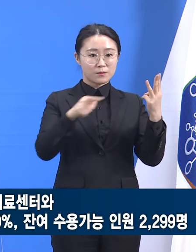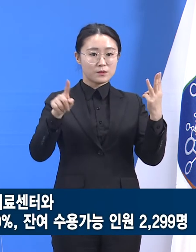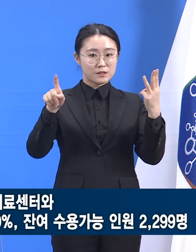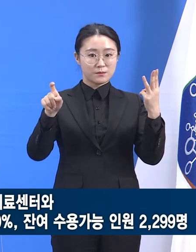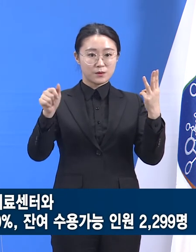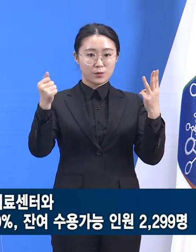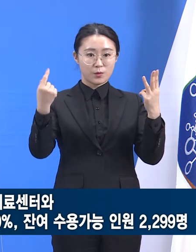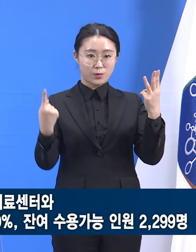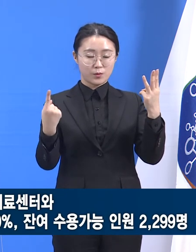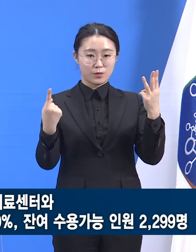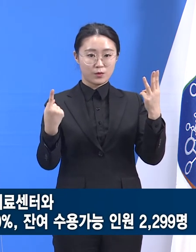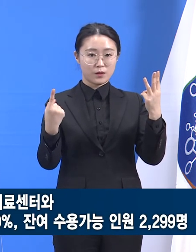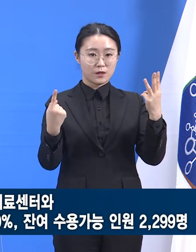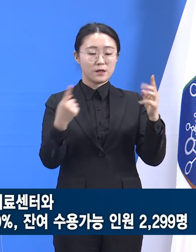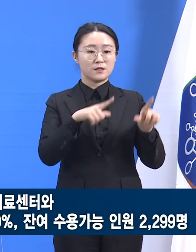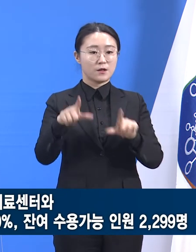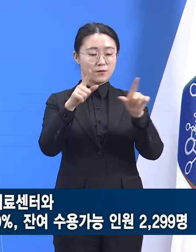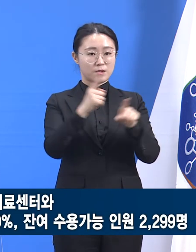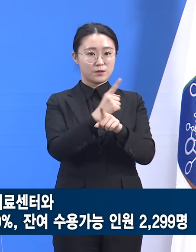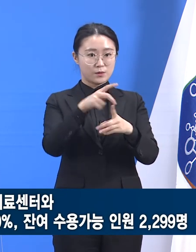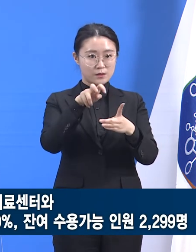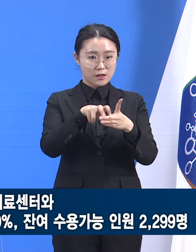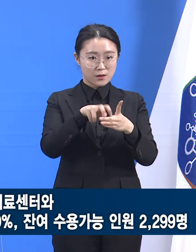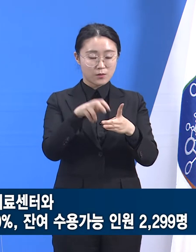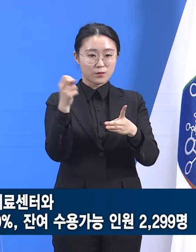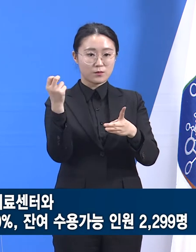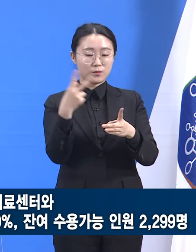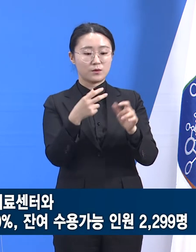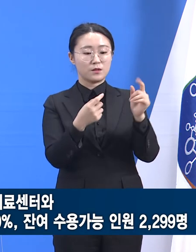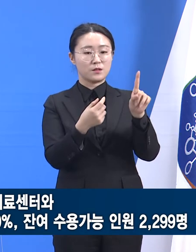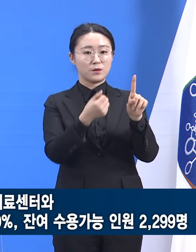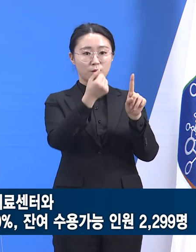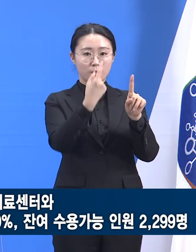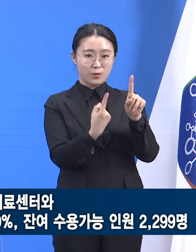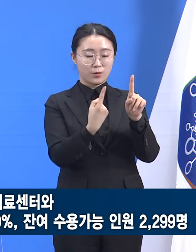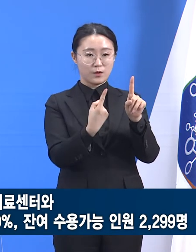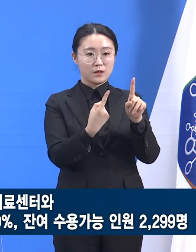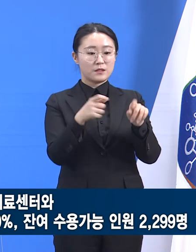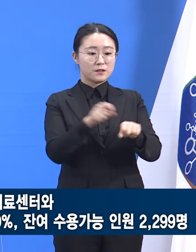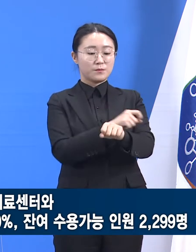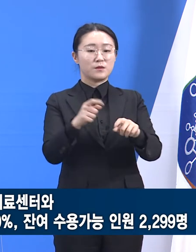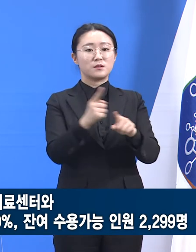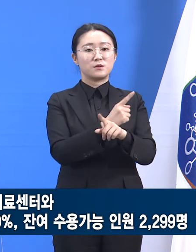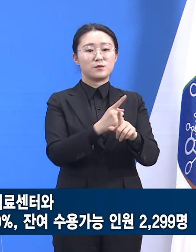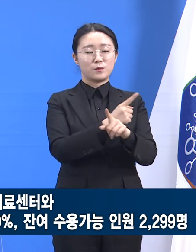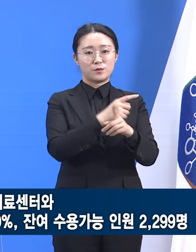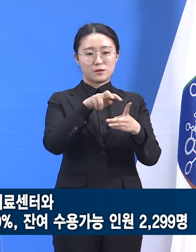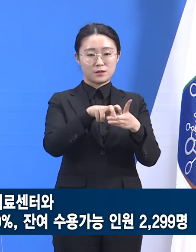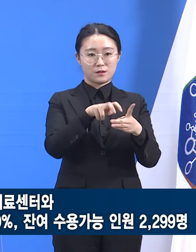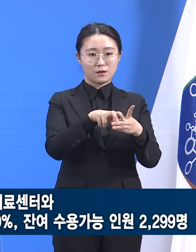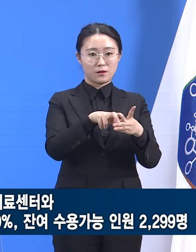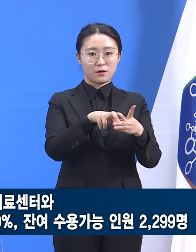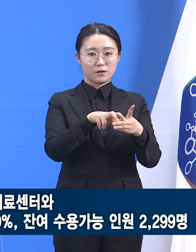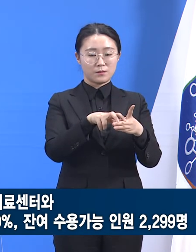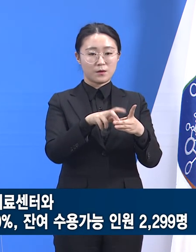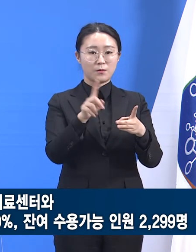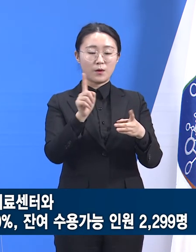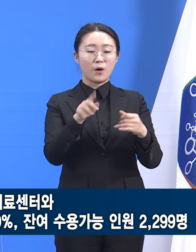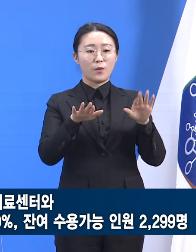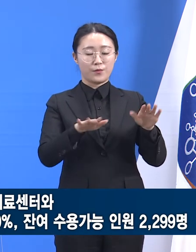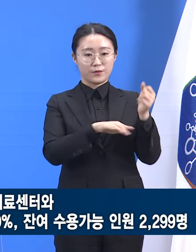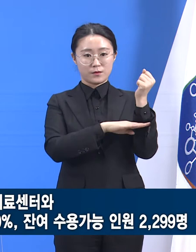8개의 일반생활치료센터와 제1호 특별생활치료센터에는 1월 27일 18시 기준